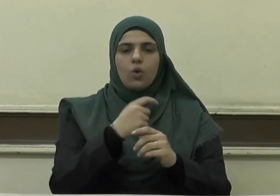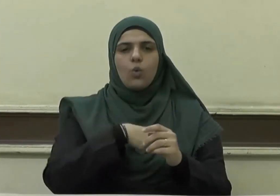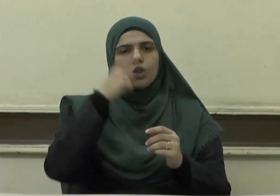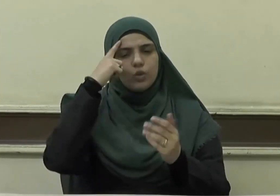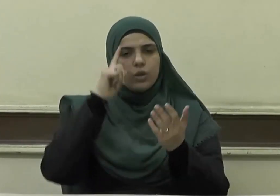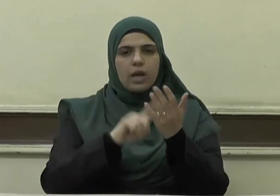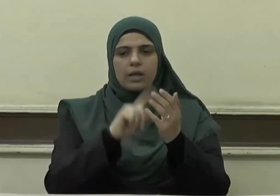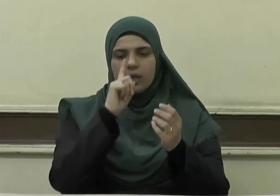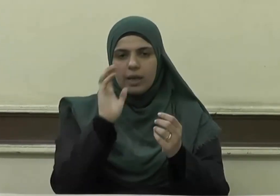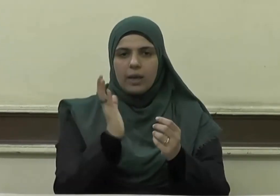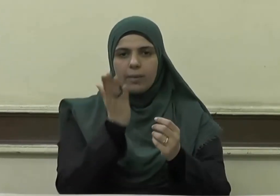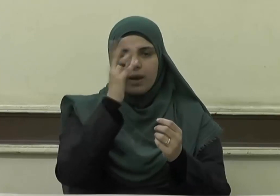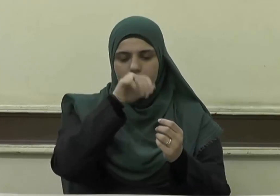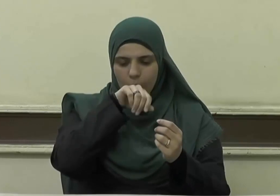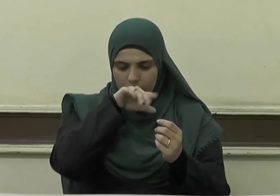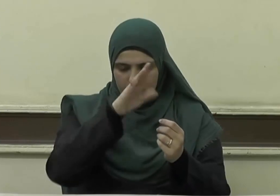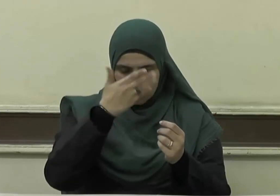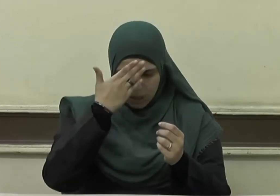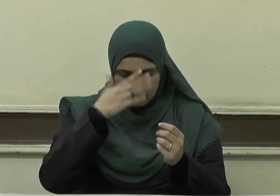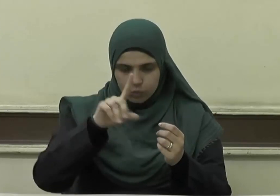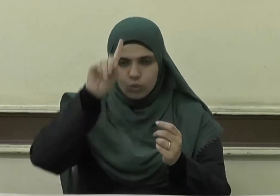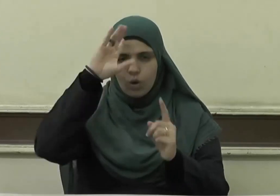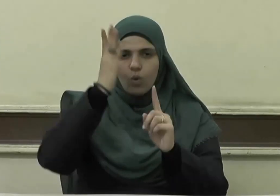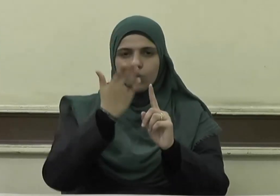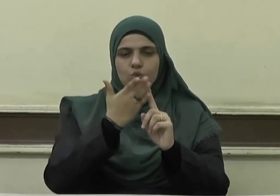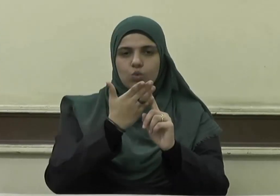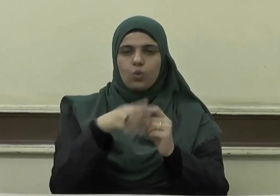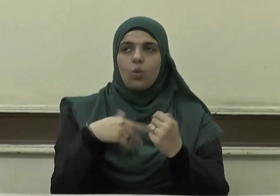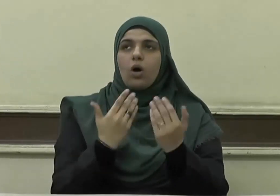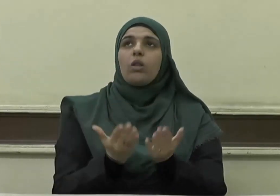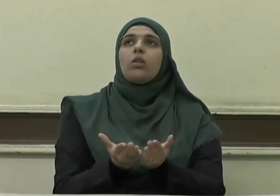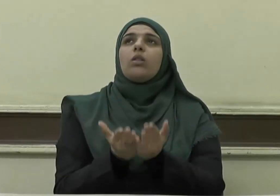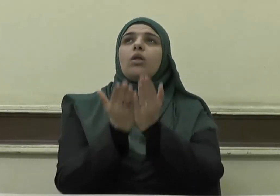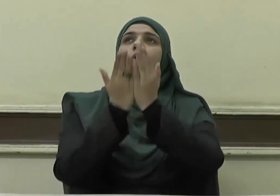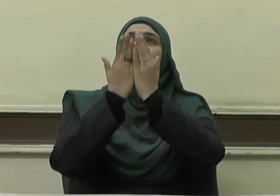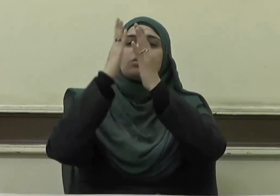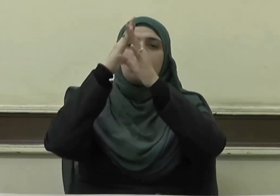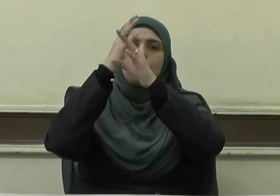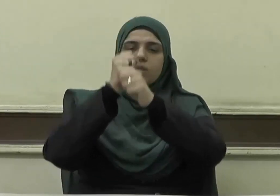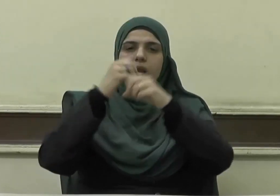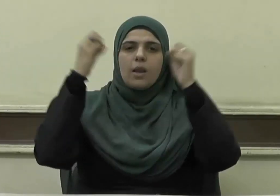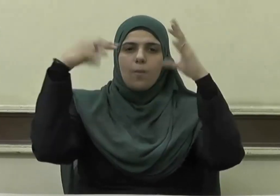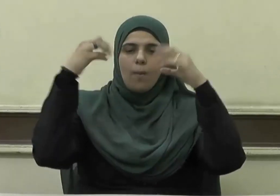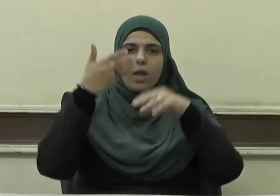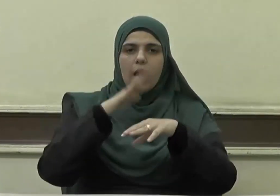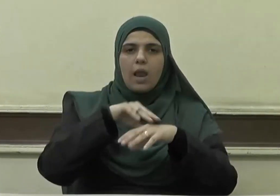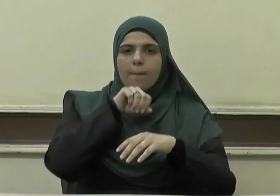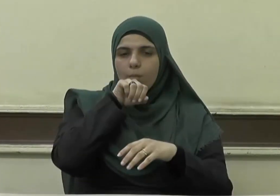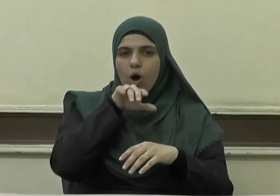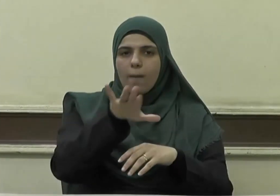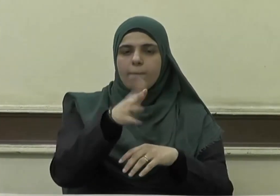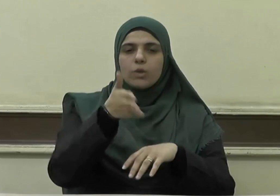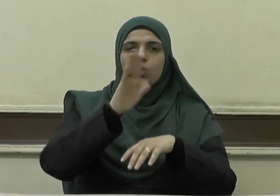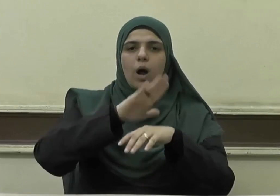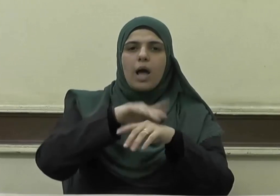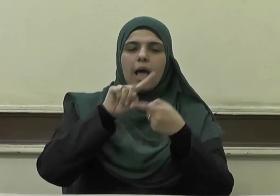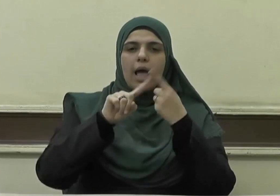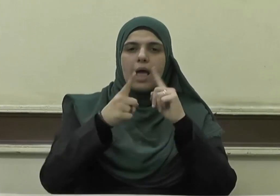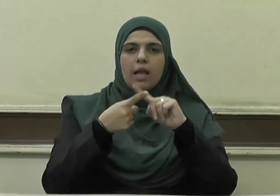أن سيدنا ونبينا محمد عبده ورسوله اللهم صلي وسلم وبارك عليه وعلى آله